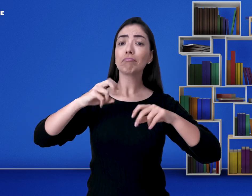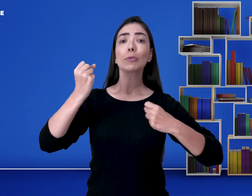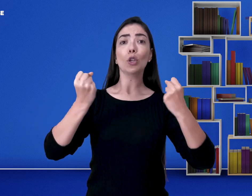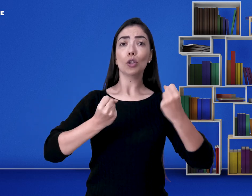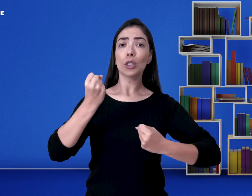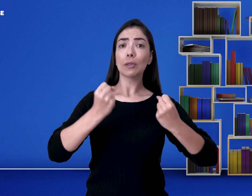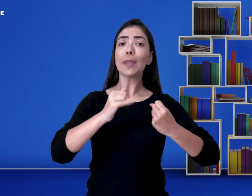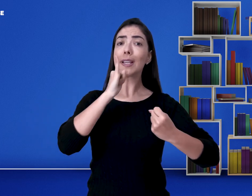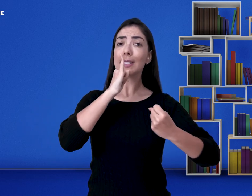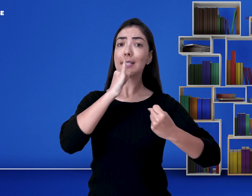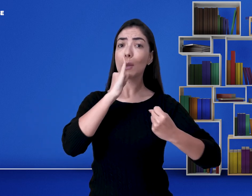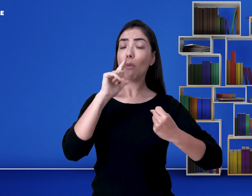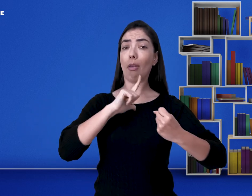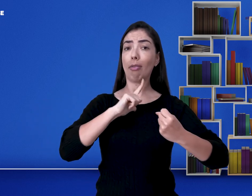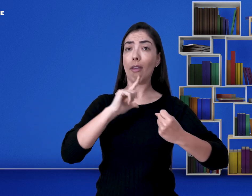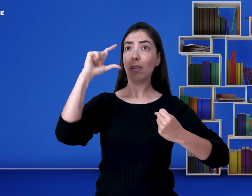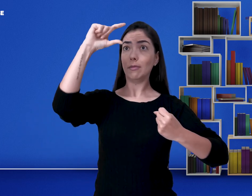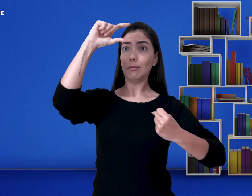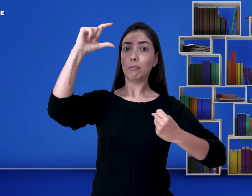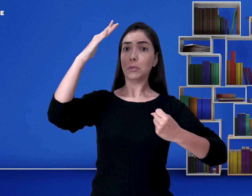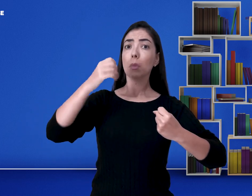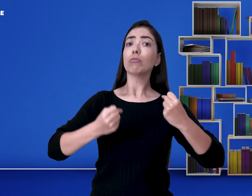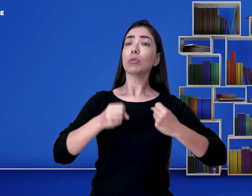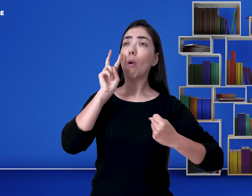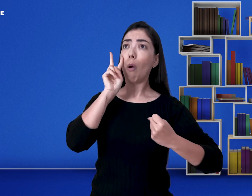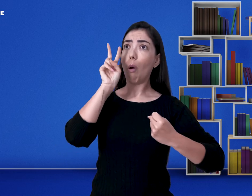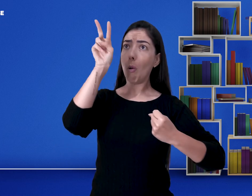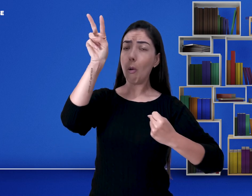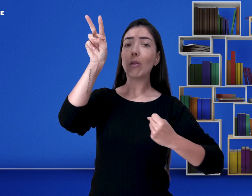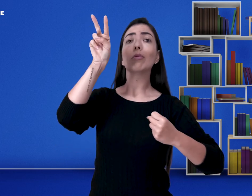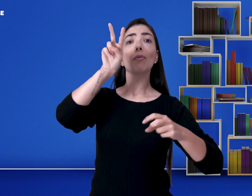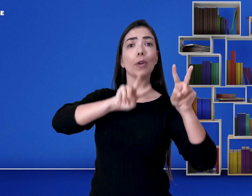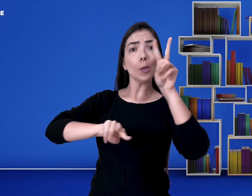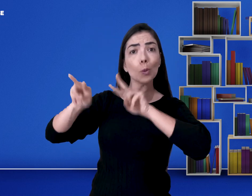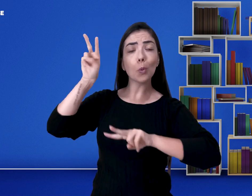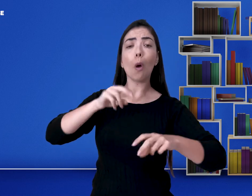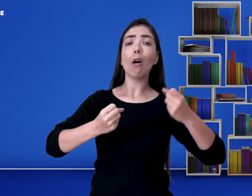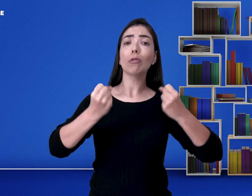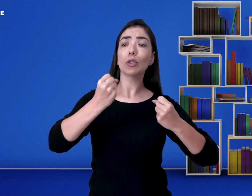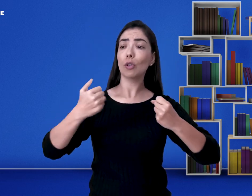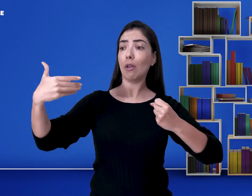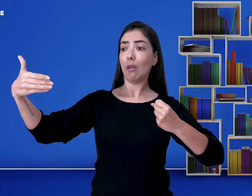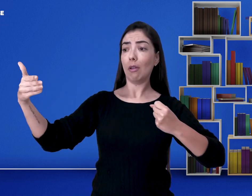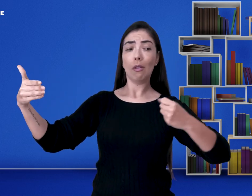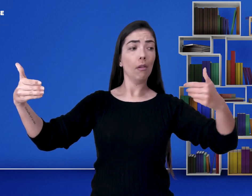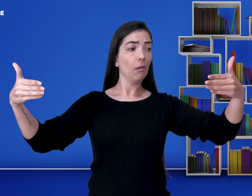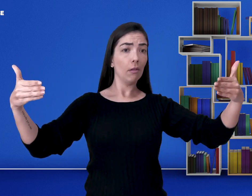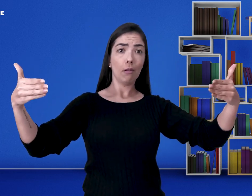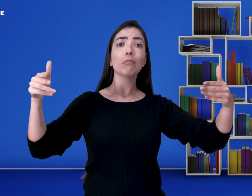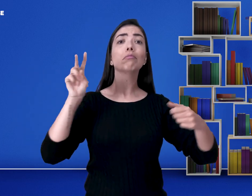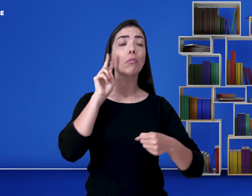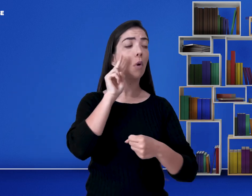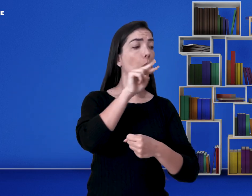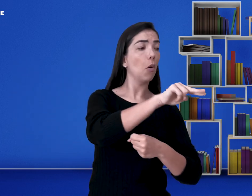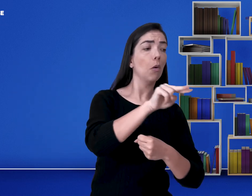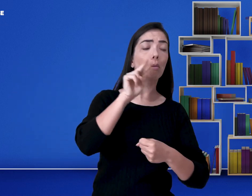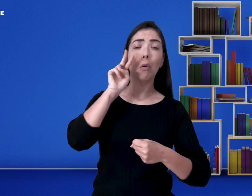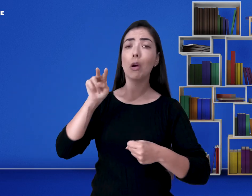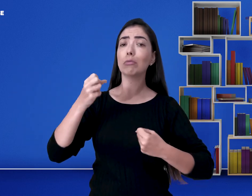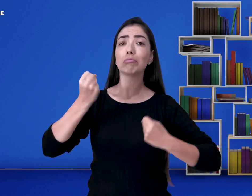Enquanto ele estiver dirigindo, se tiver uma placa, ele irá dirigir de acordo com aquela placa. Ou o seu verbo e furcação, ele irá conseguir